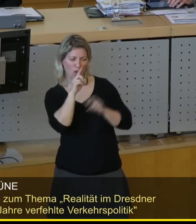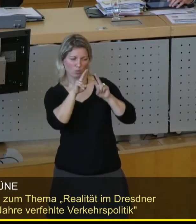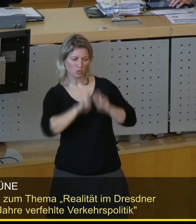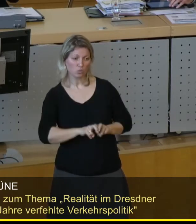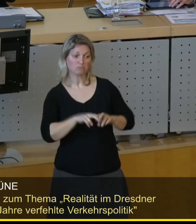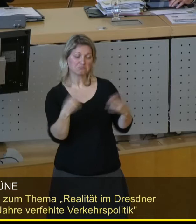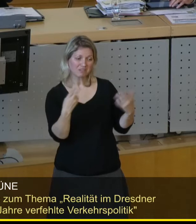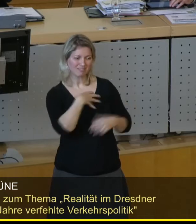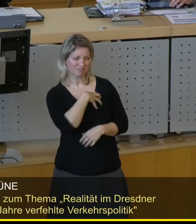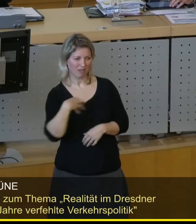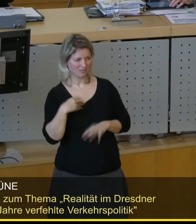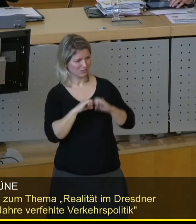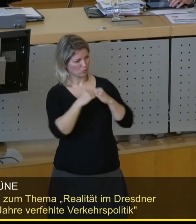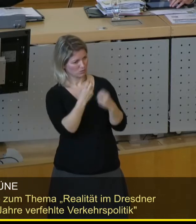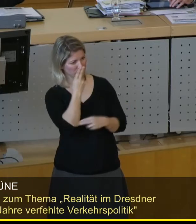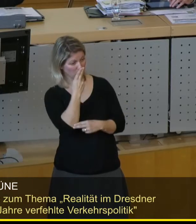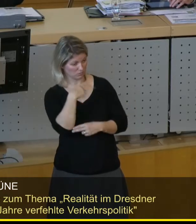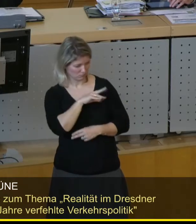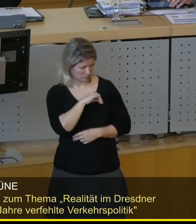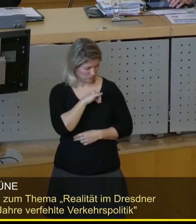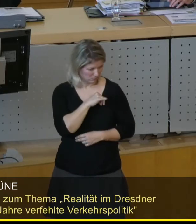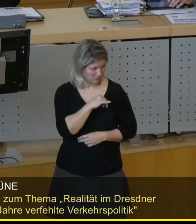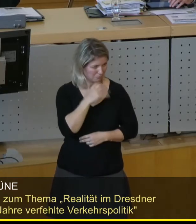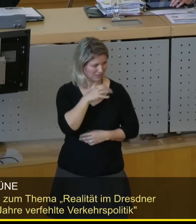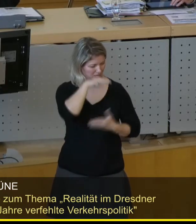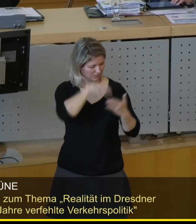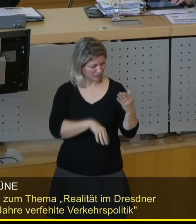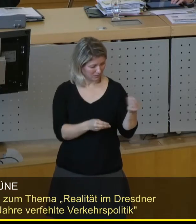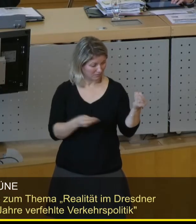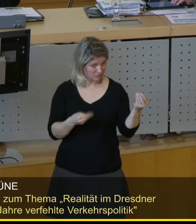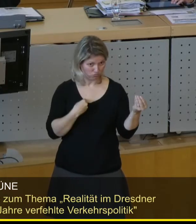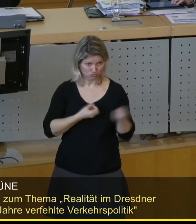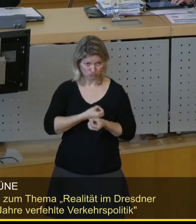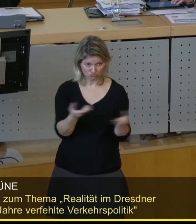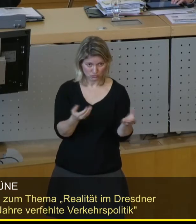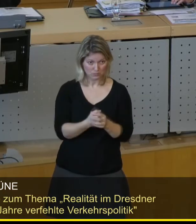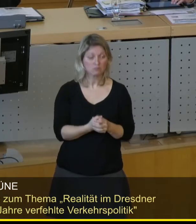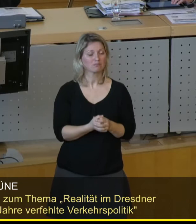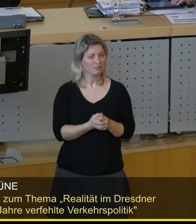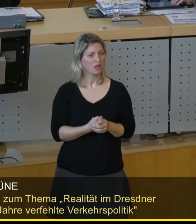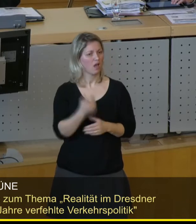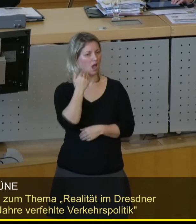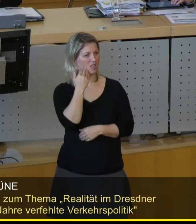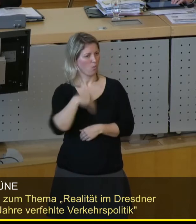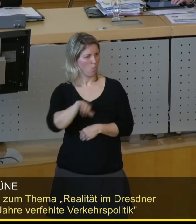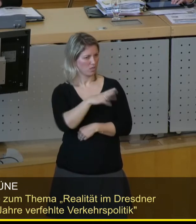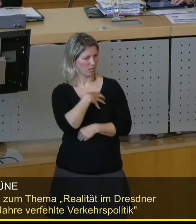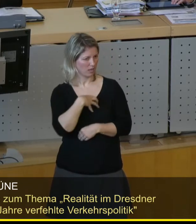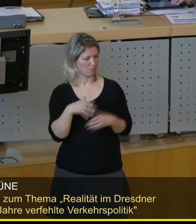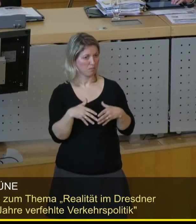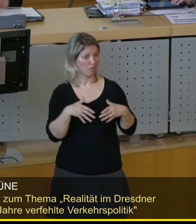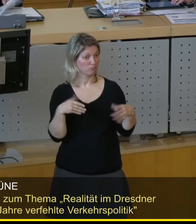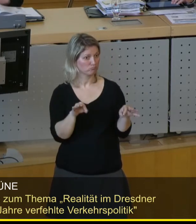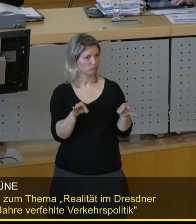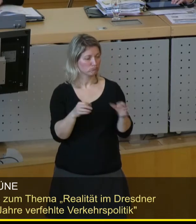die Lage in Dresden ist. Und das ist recht interessant. Ich will das gern zur Kenntnis geben. Wir haben steigende Einwohner in Dresden. Das ist gut. Die